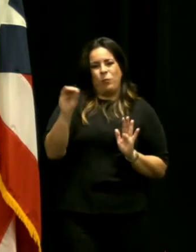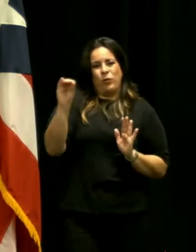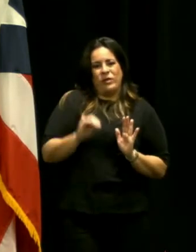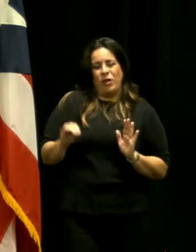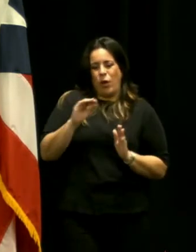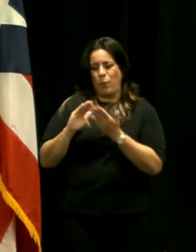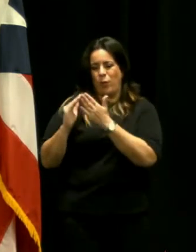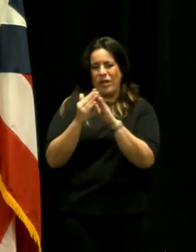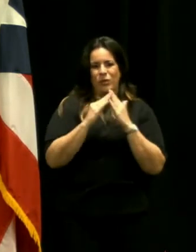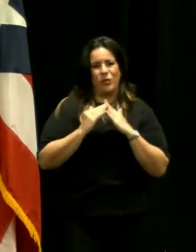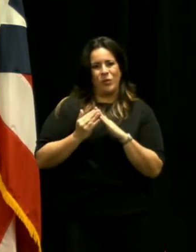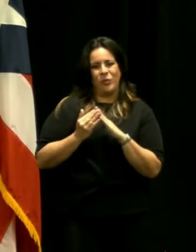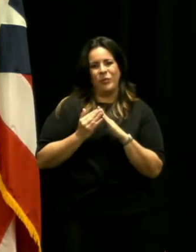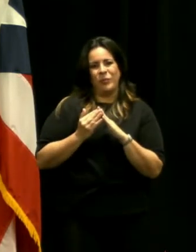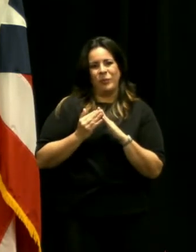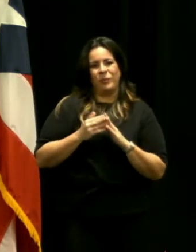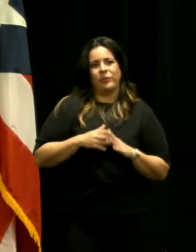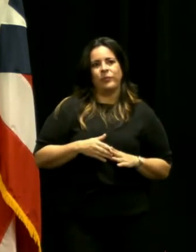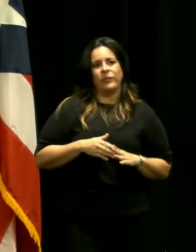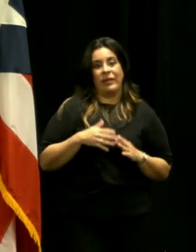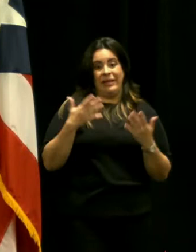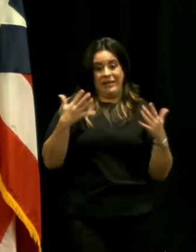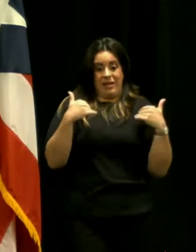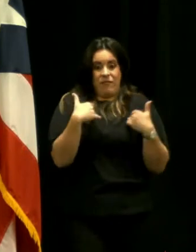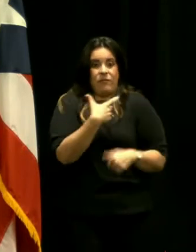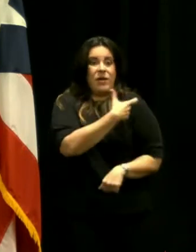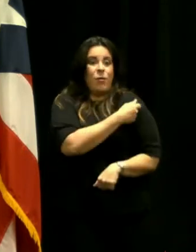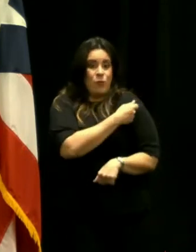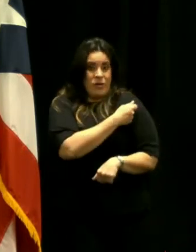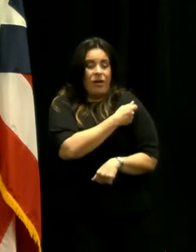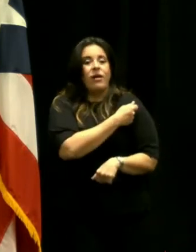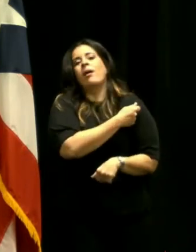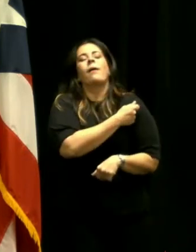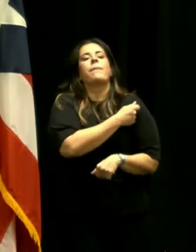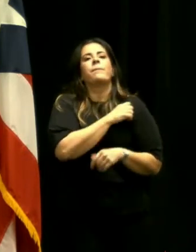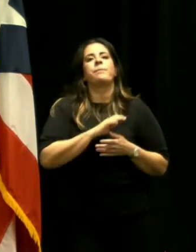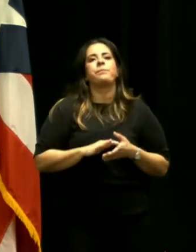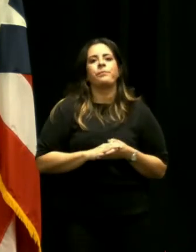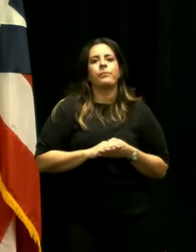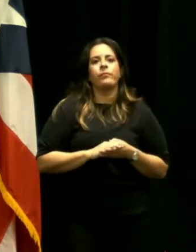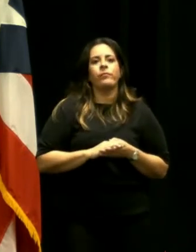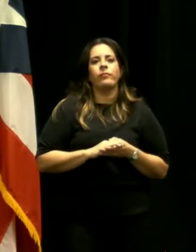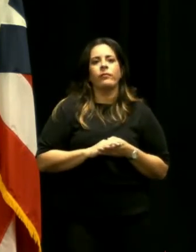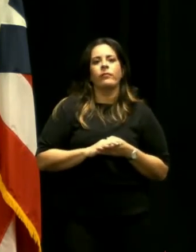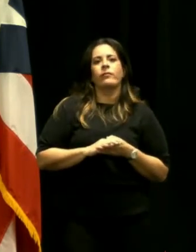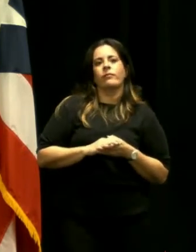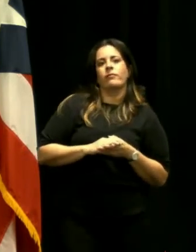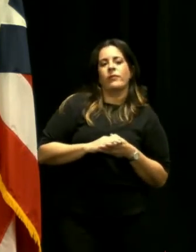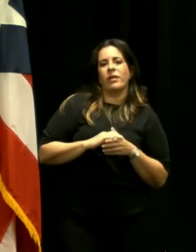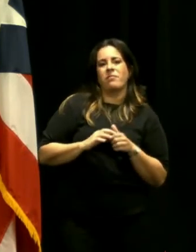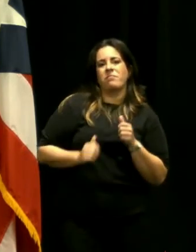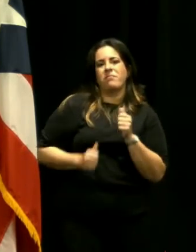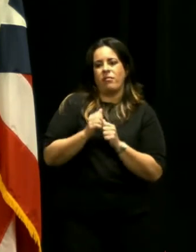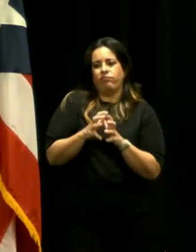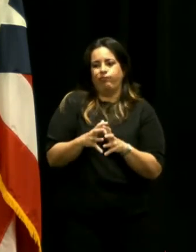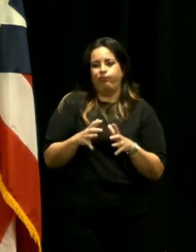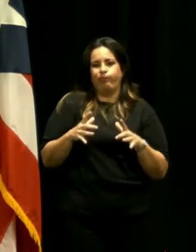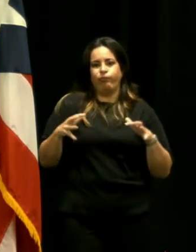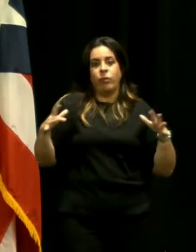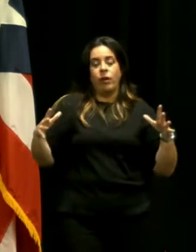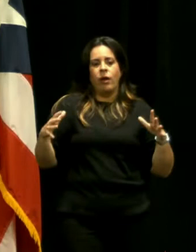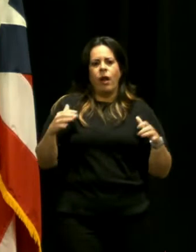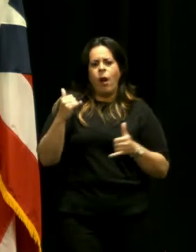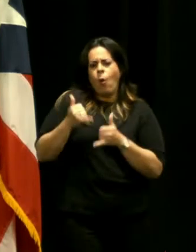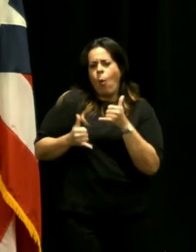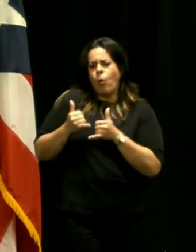de la población que va a estar vacunada va a ser mucho mucho mayor la última cifra